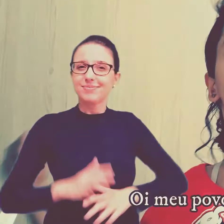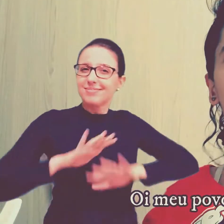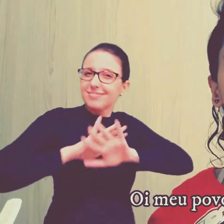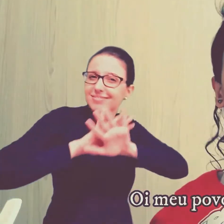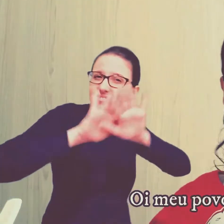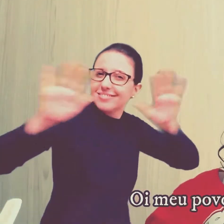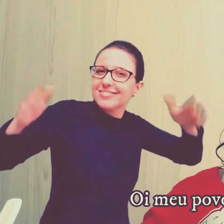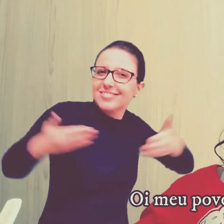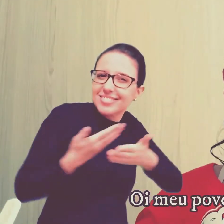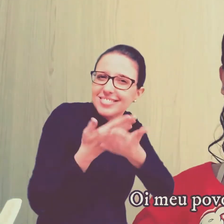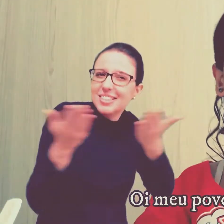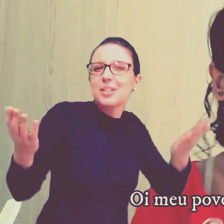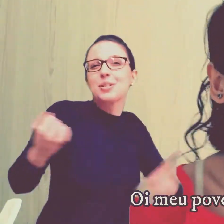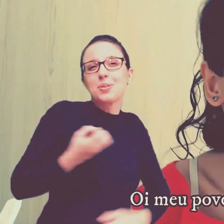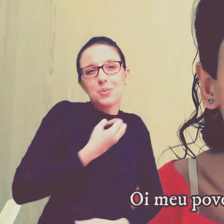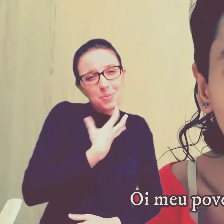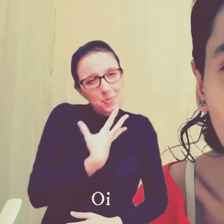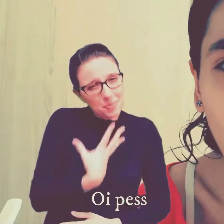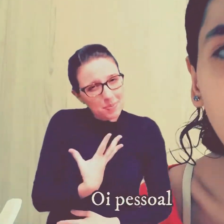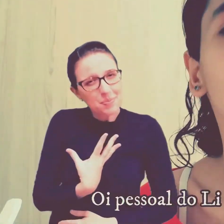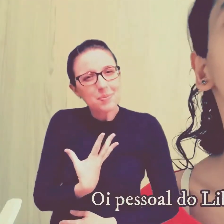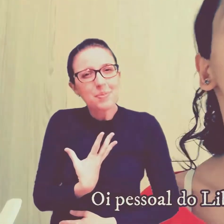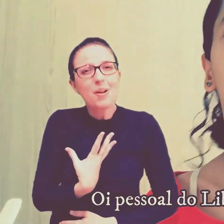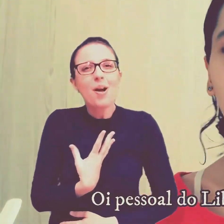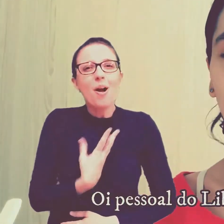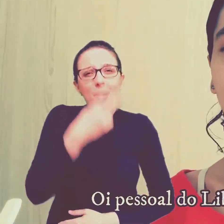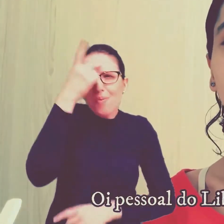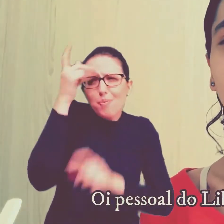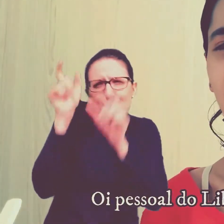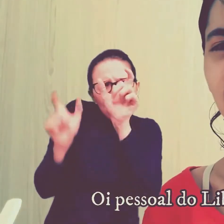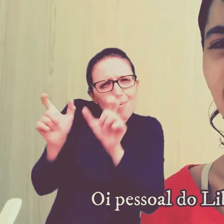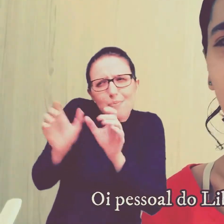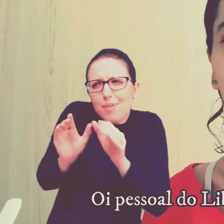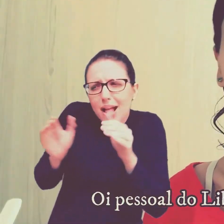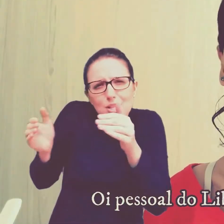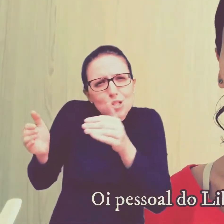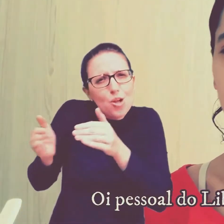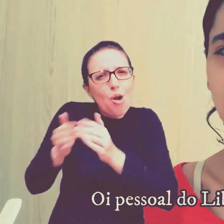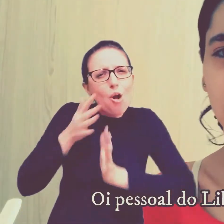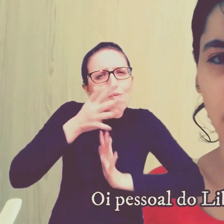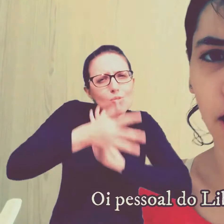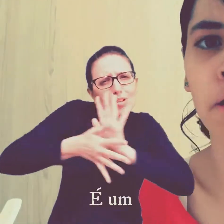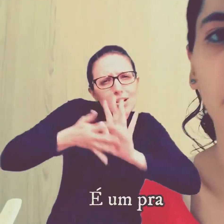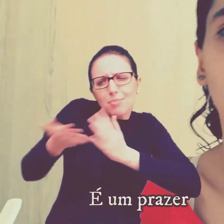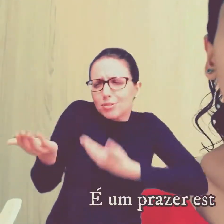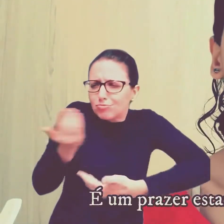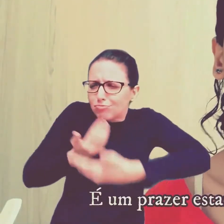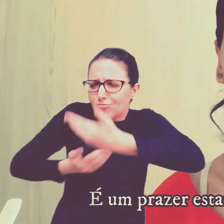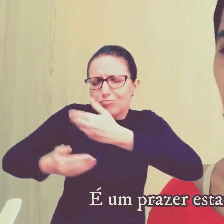Olá, povo, tudo bom? Oi, pessoal, eu estou aqui